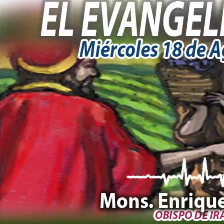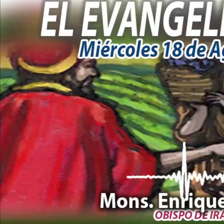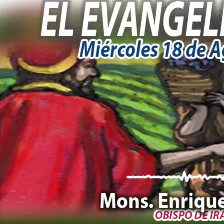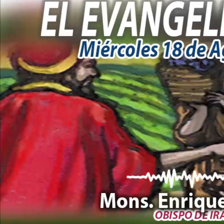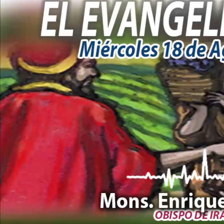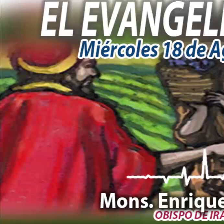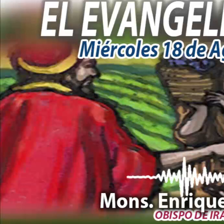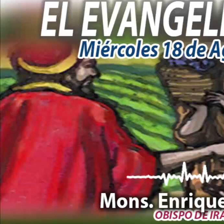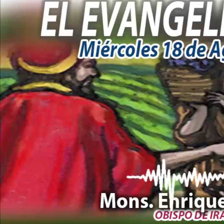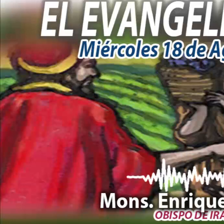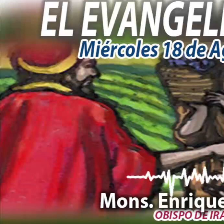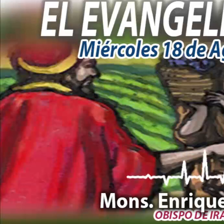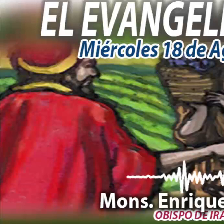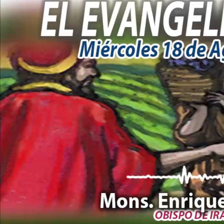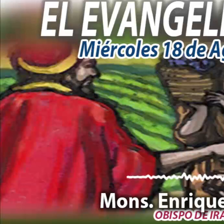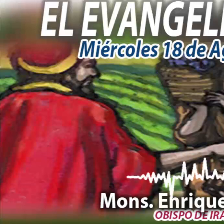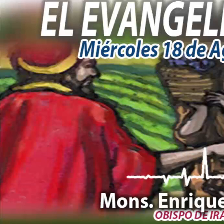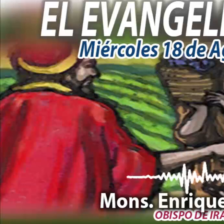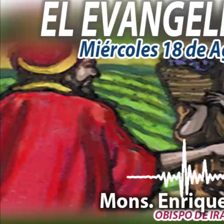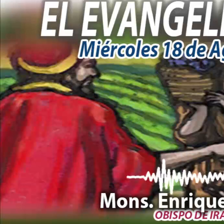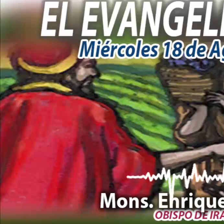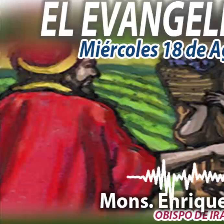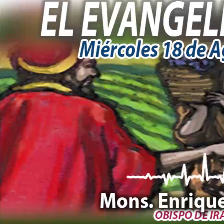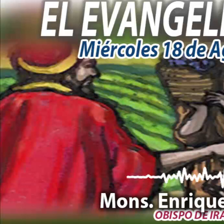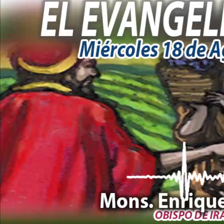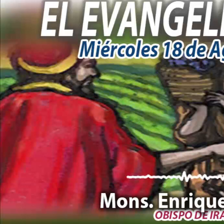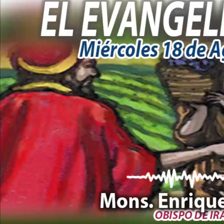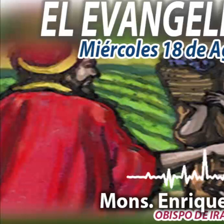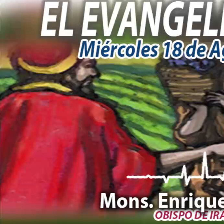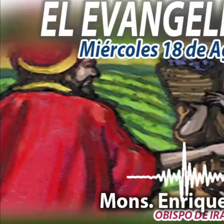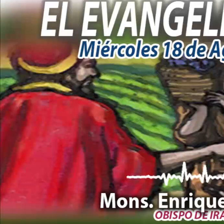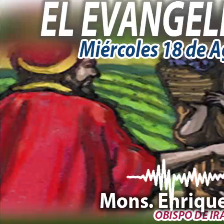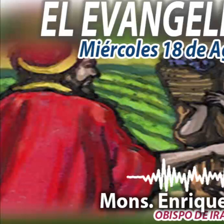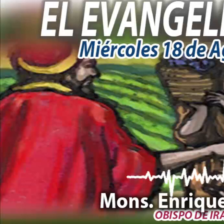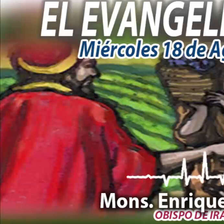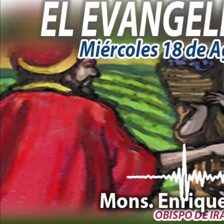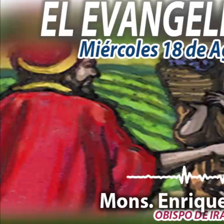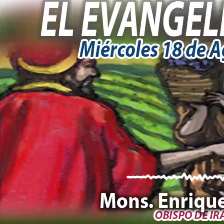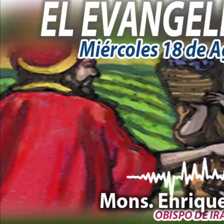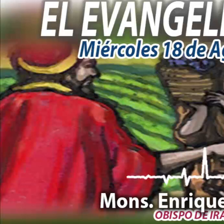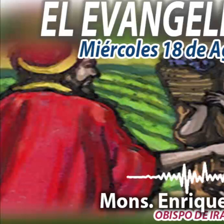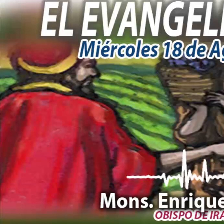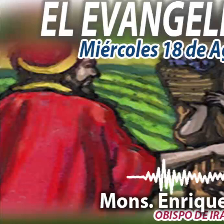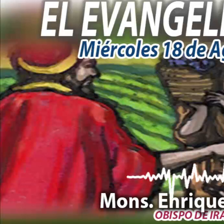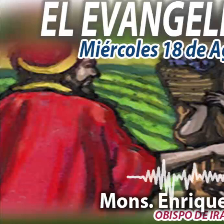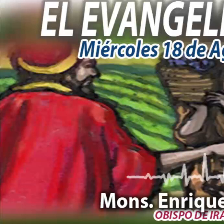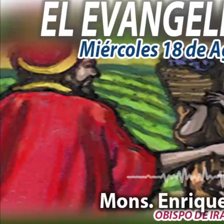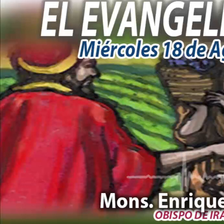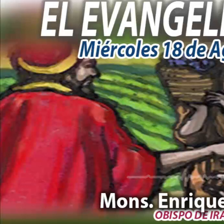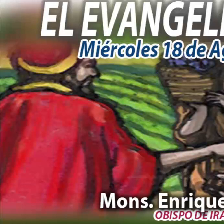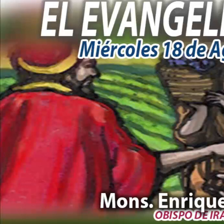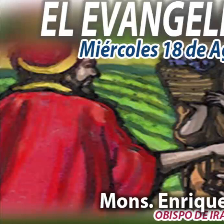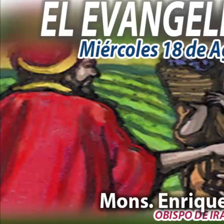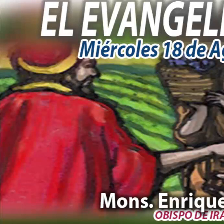El Evangelio del Día, en voz de Monseñor Enrique Díaz, a través de Radio María, Voz de